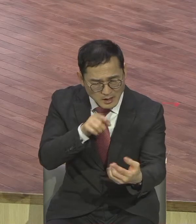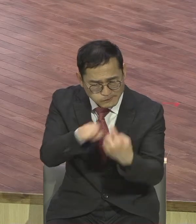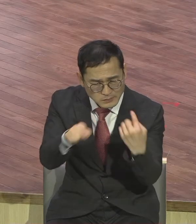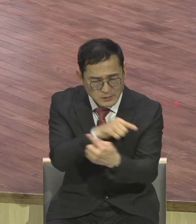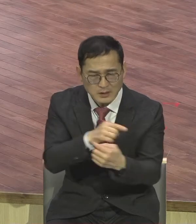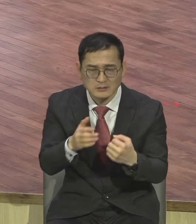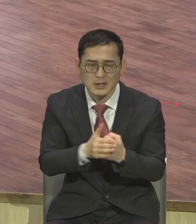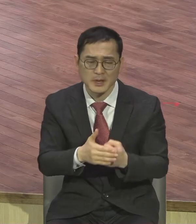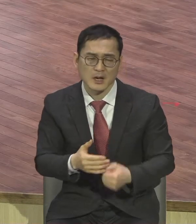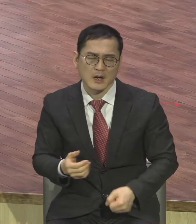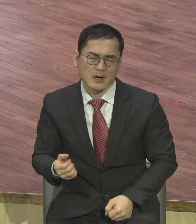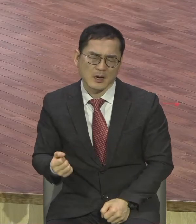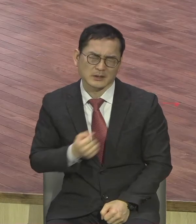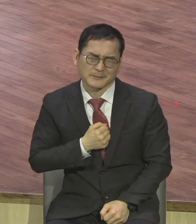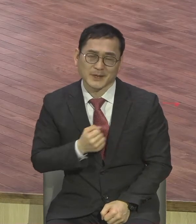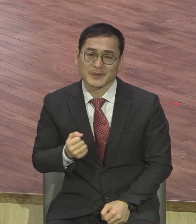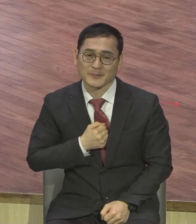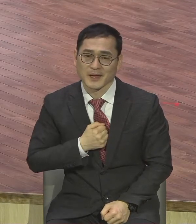은혜 은혜 받은 사람 전 아리 하게 돼 있어요